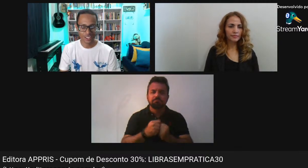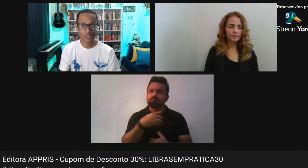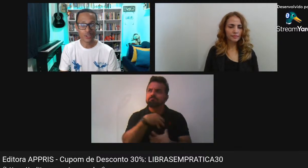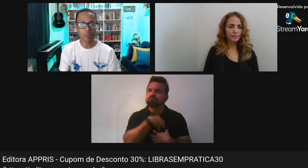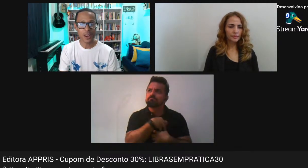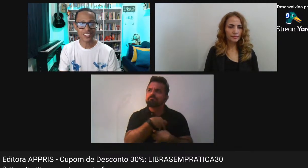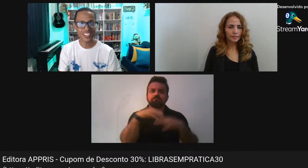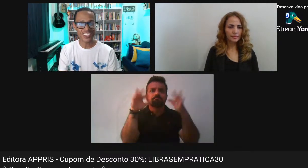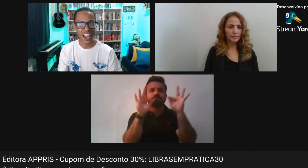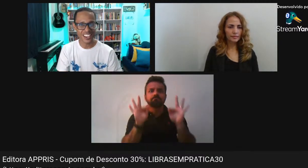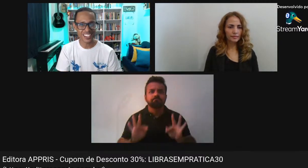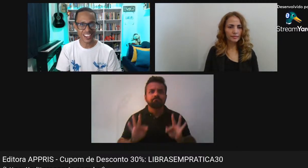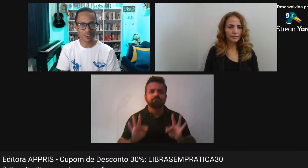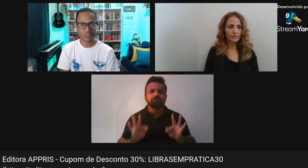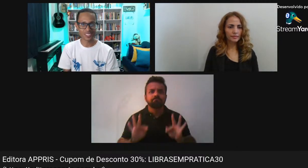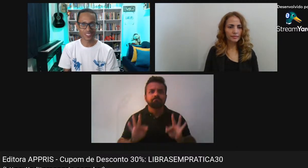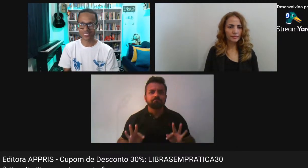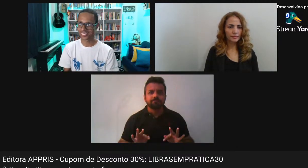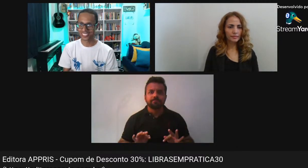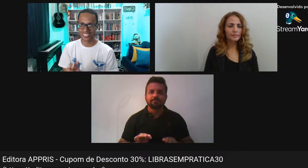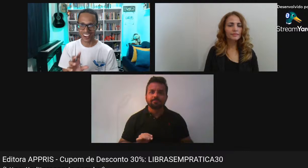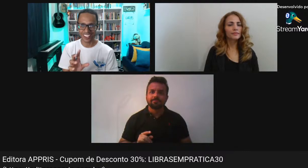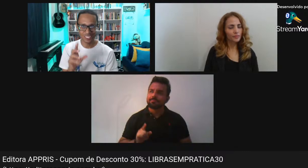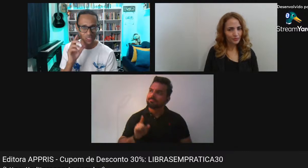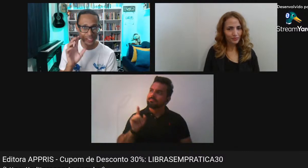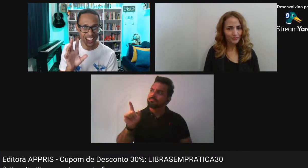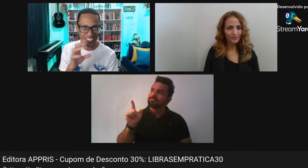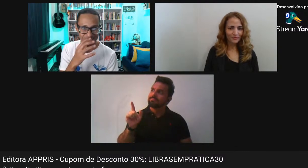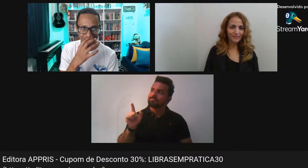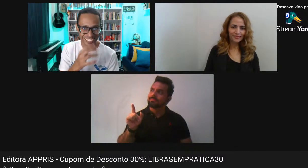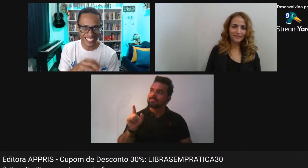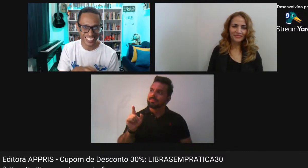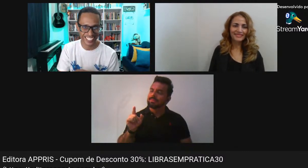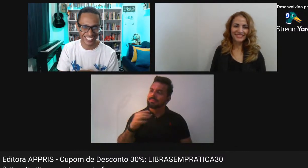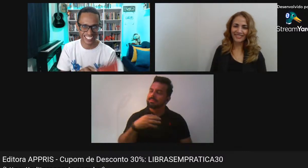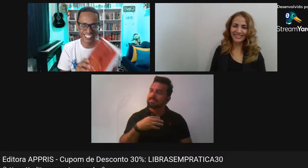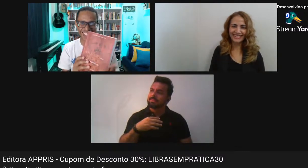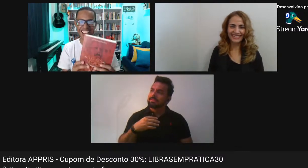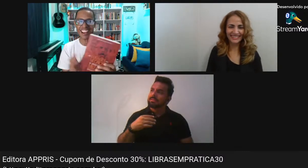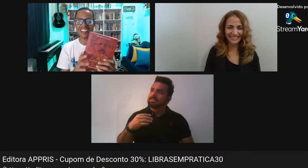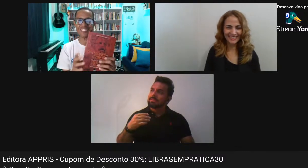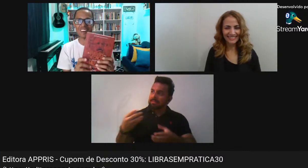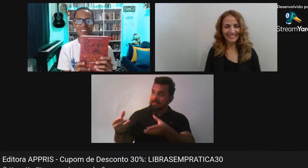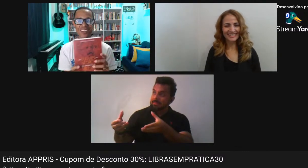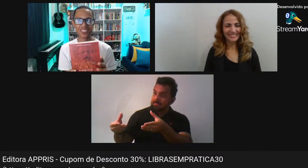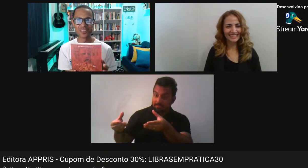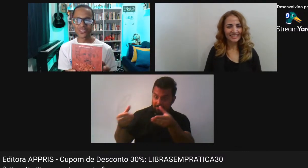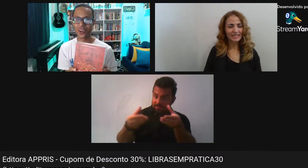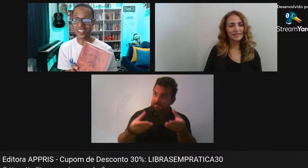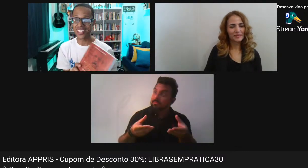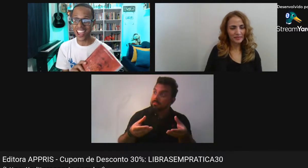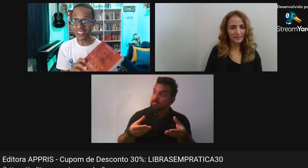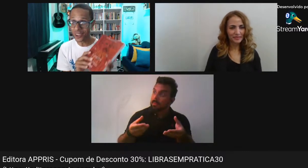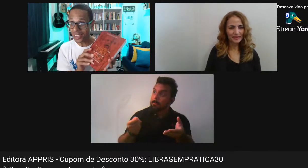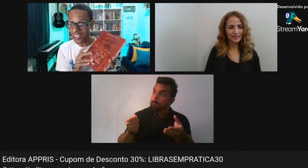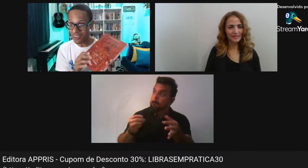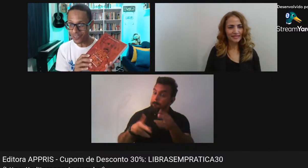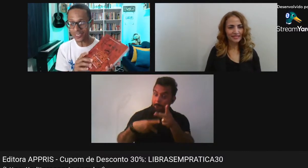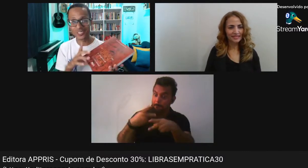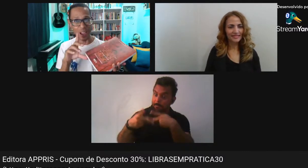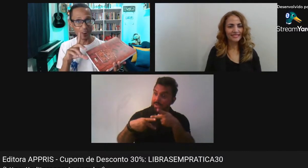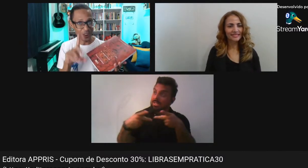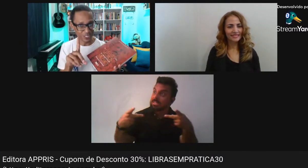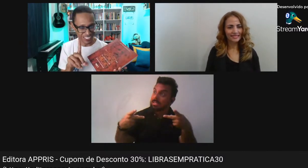Nos presentearia Né Golda? Será que eu sonhei? Não, né? Não Vamos fazer um sorteio Do